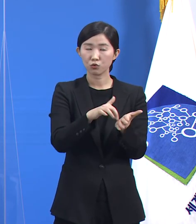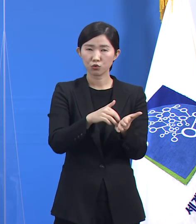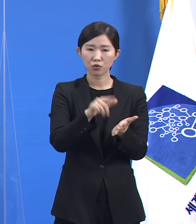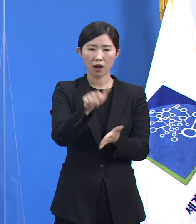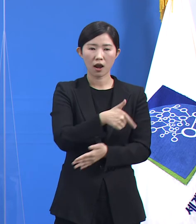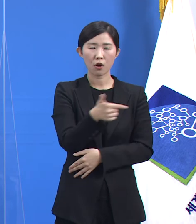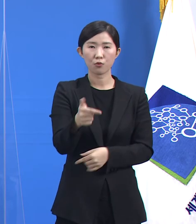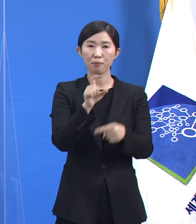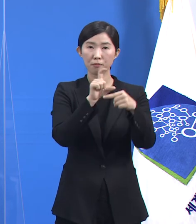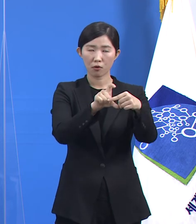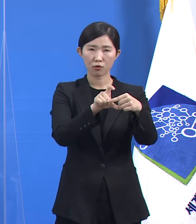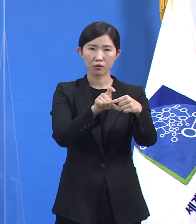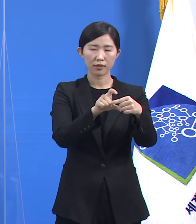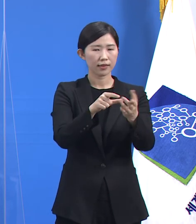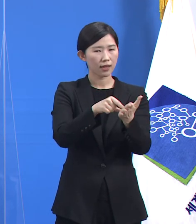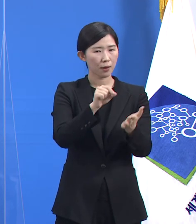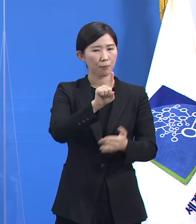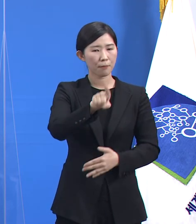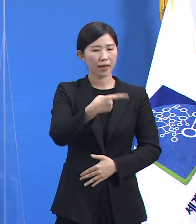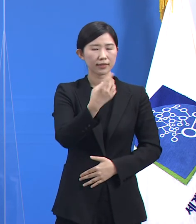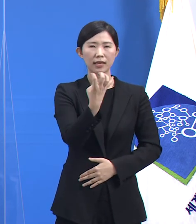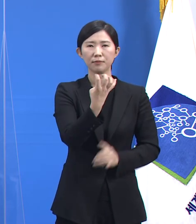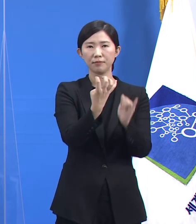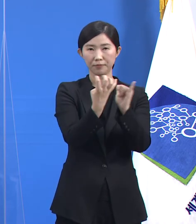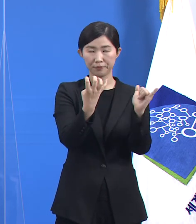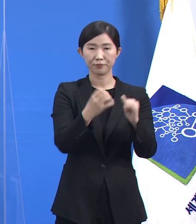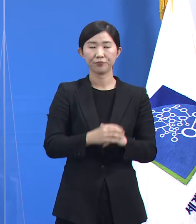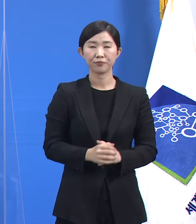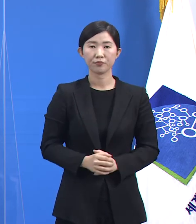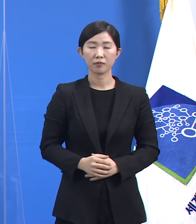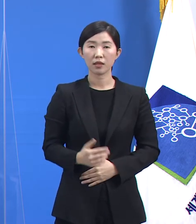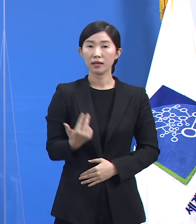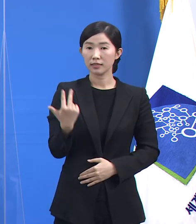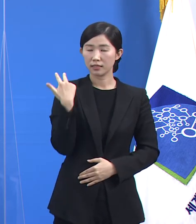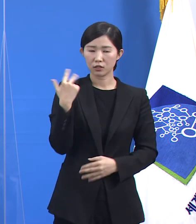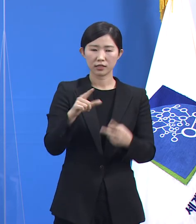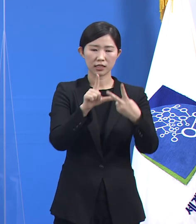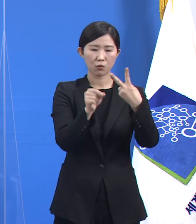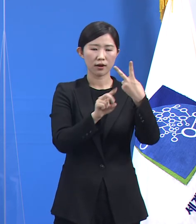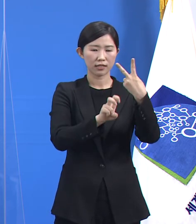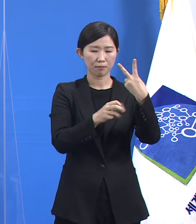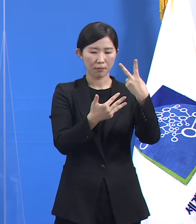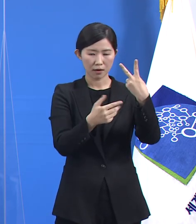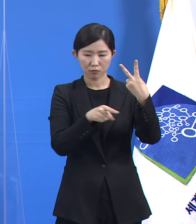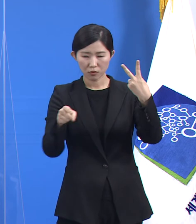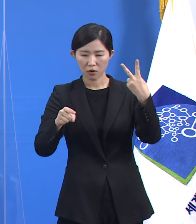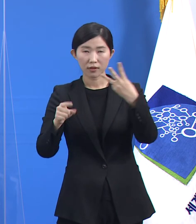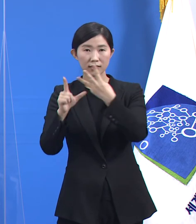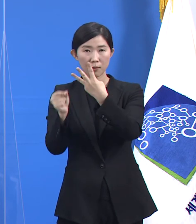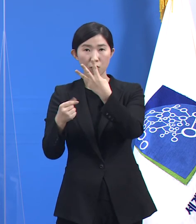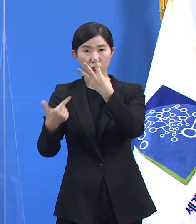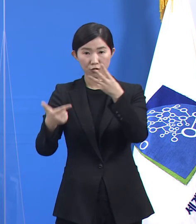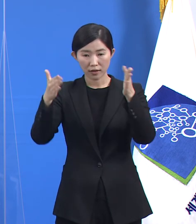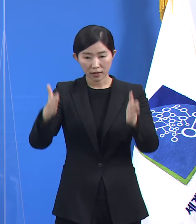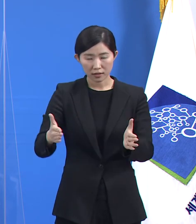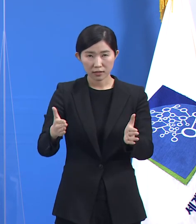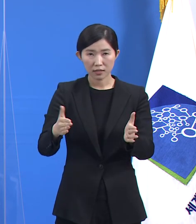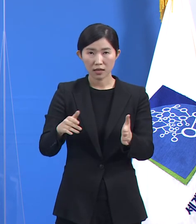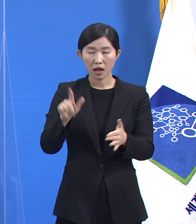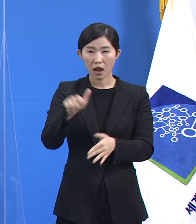약 140명이었습니다. 지난주 2월 28일부터 3월 6일까지는 일평균